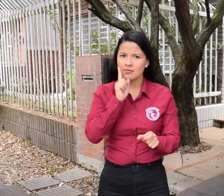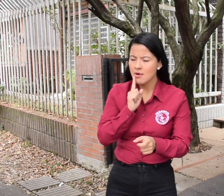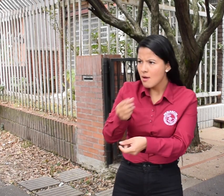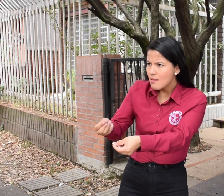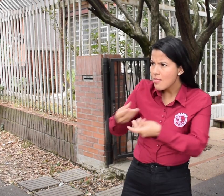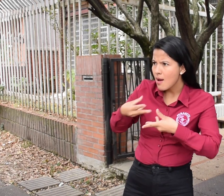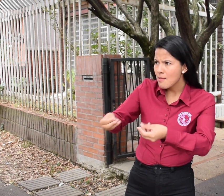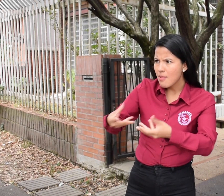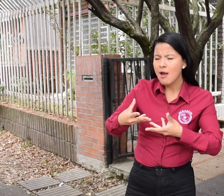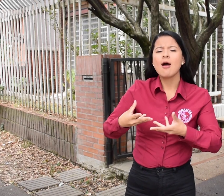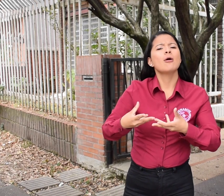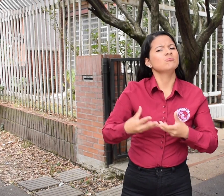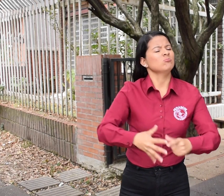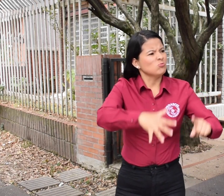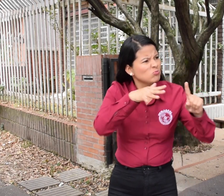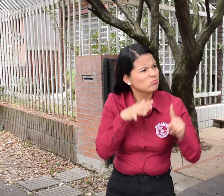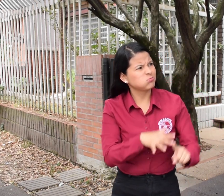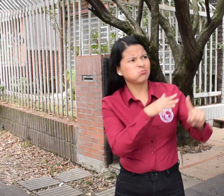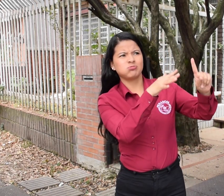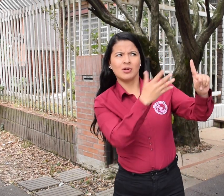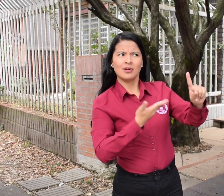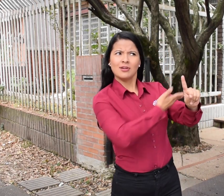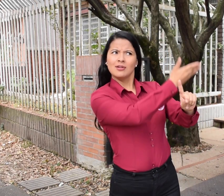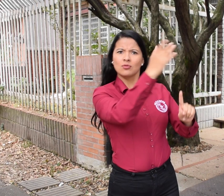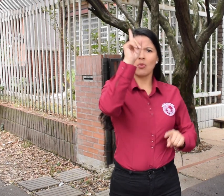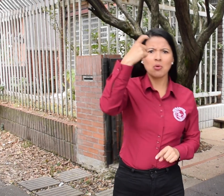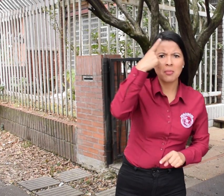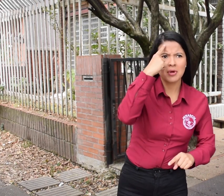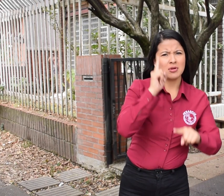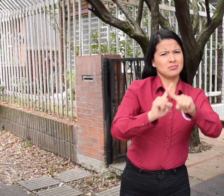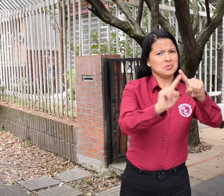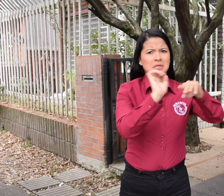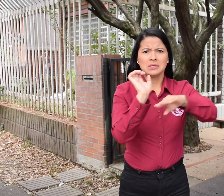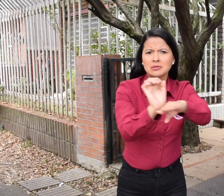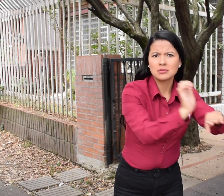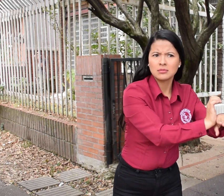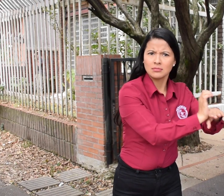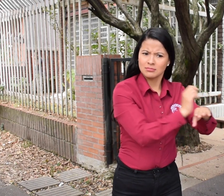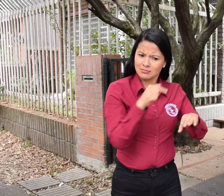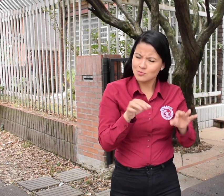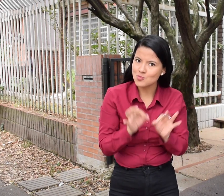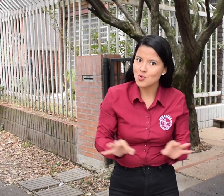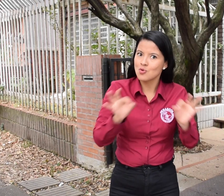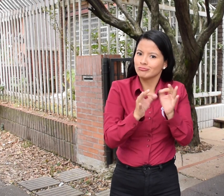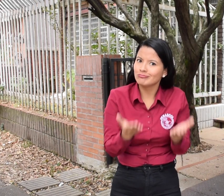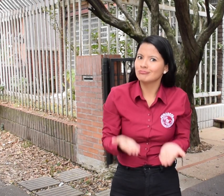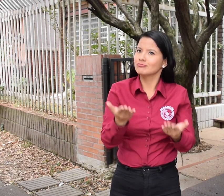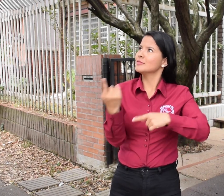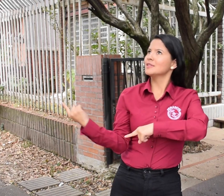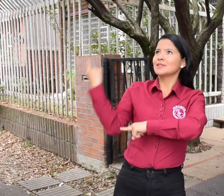sorda al recibir este incentivo Puede hacer incidencia ante el gobierno y entidades Esto es de gran importancia si pensamos en el